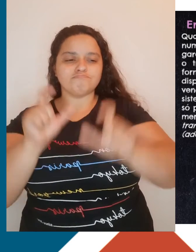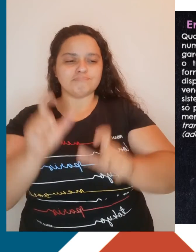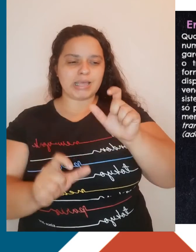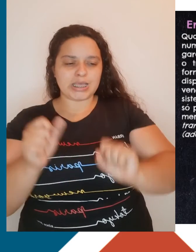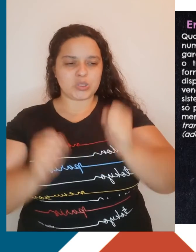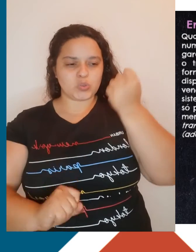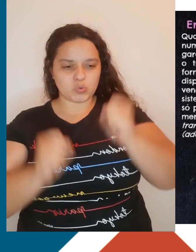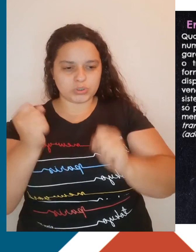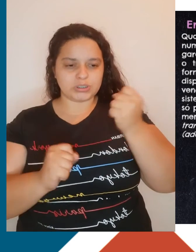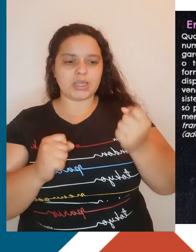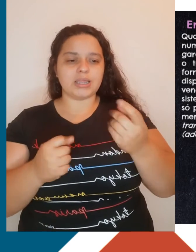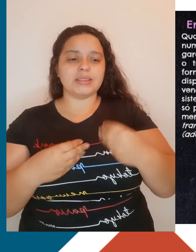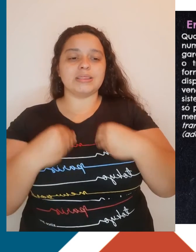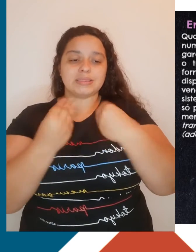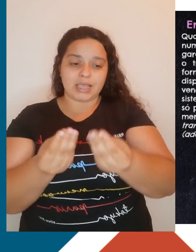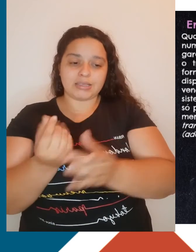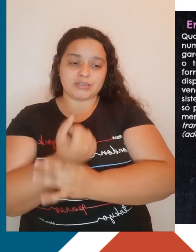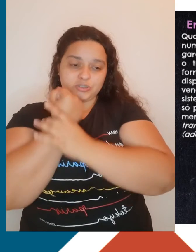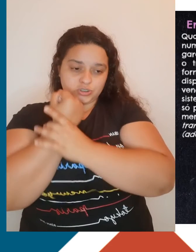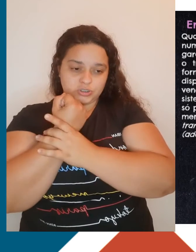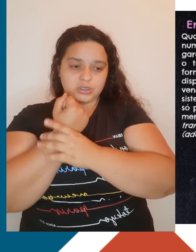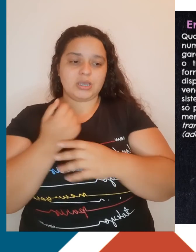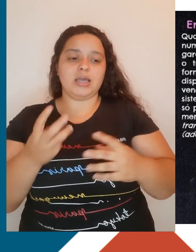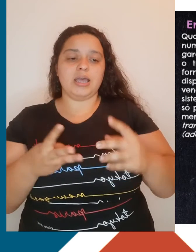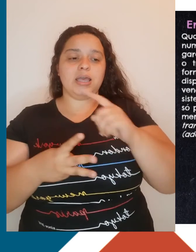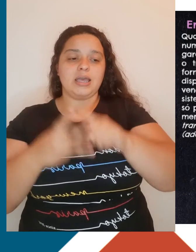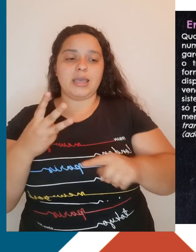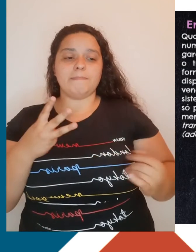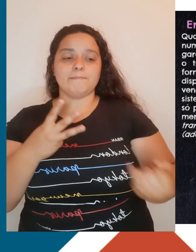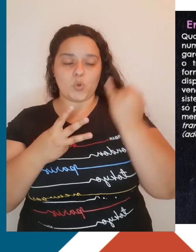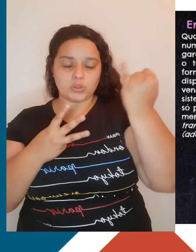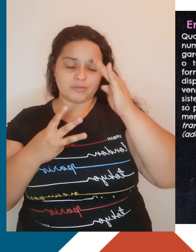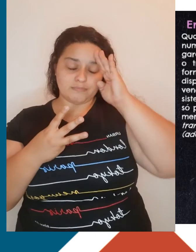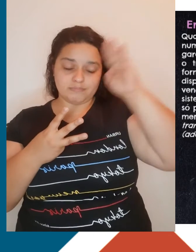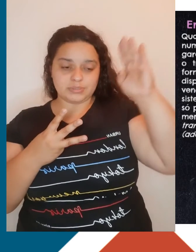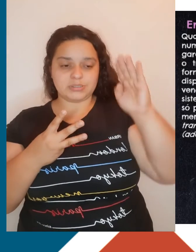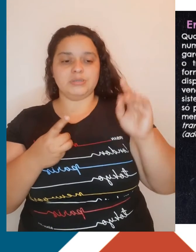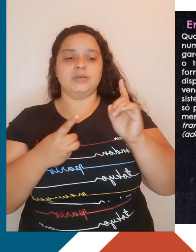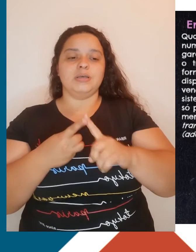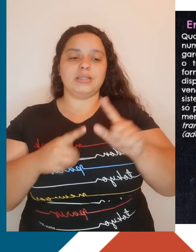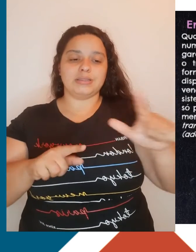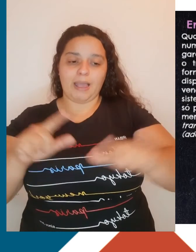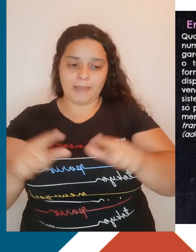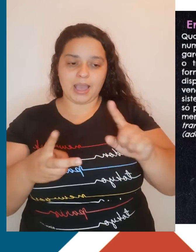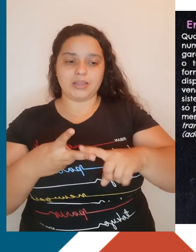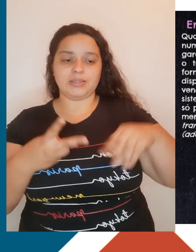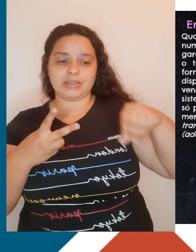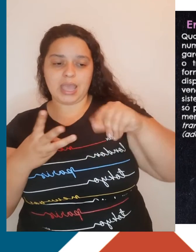garantia de fornecimento. Três deles eram de importância fundamental. O trabalho, a terra e o dinheiro.